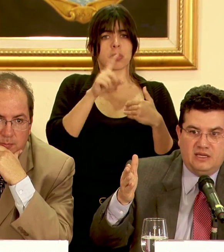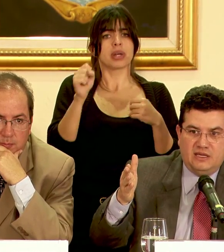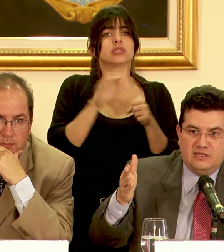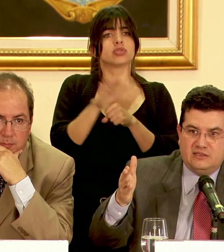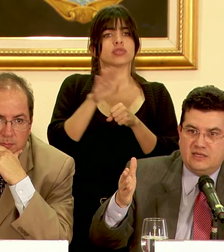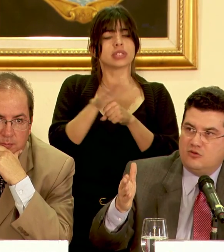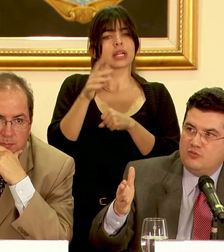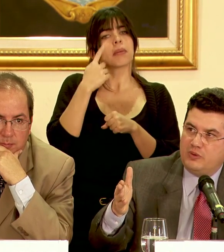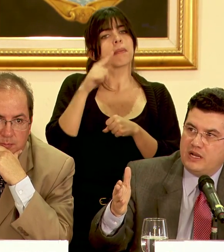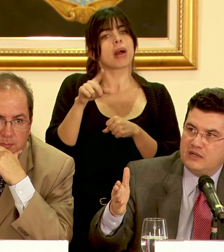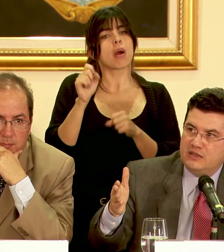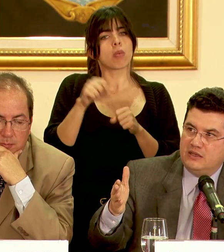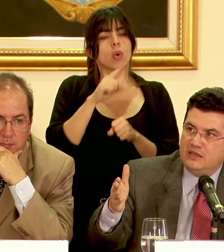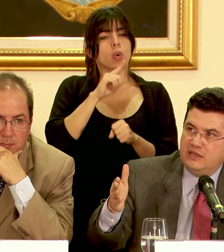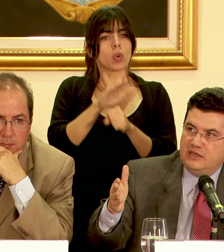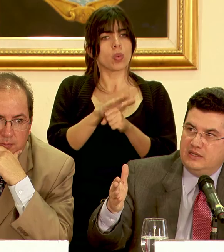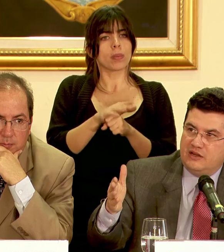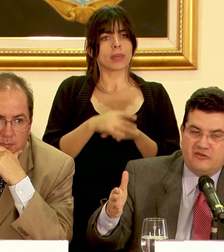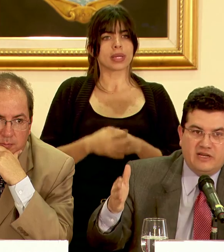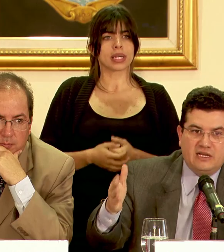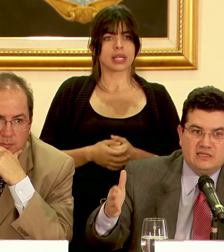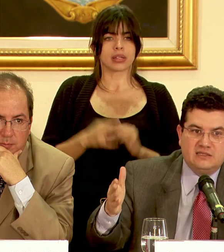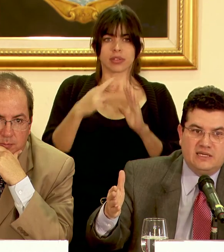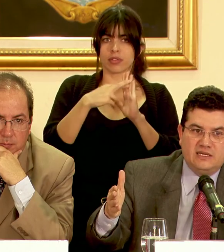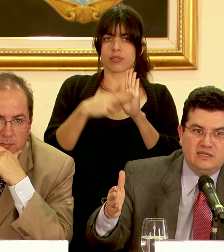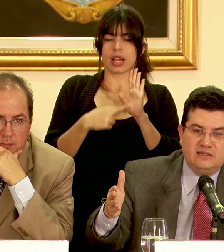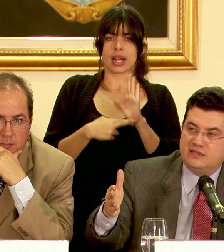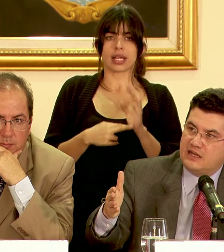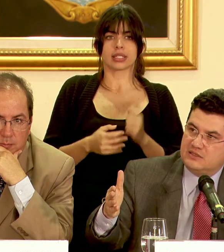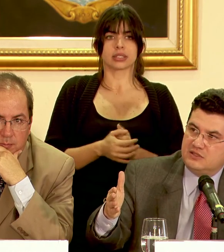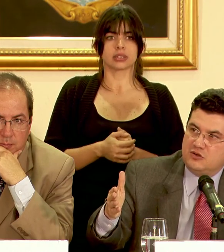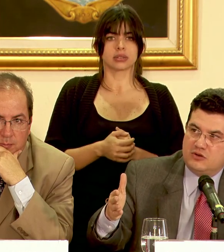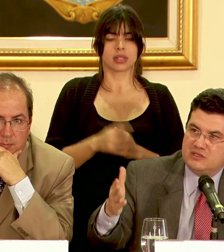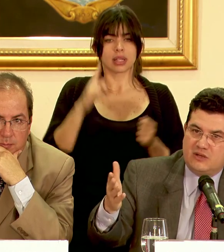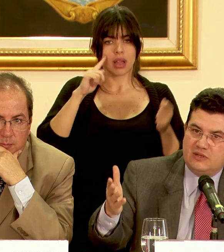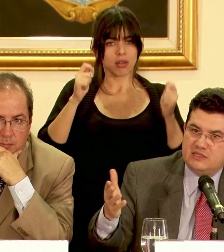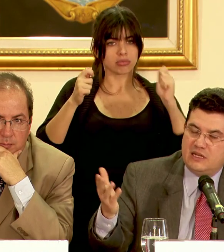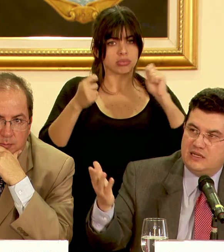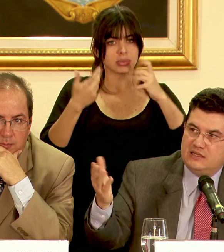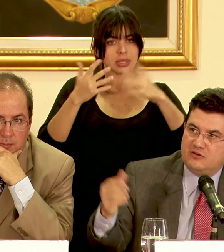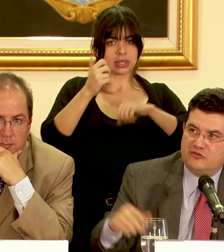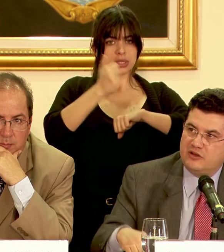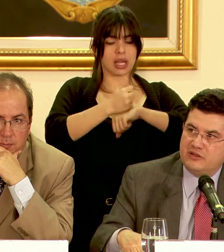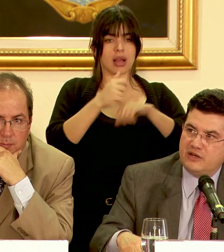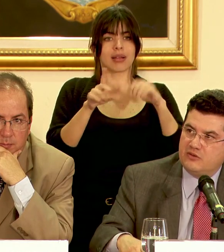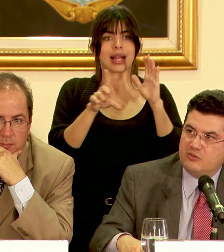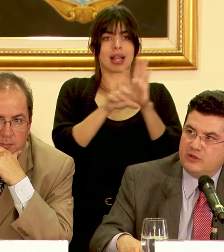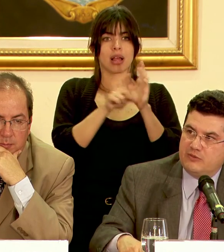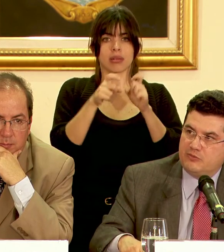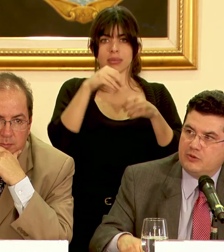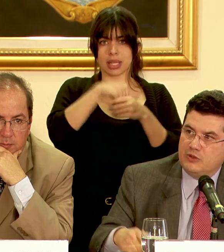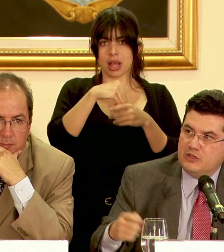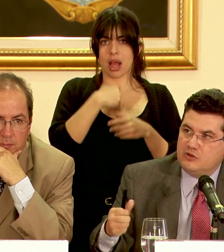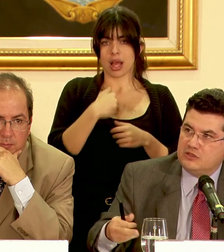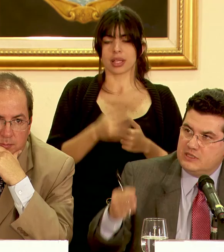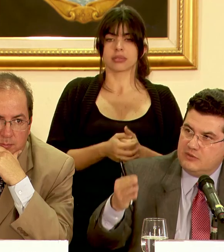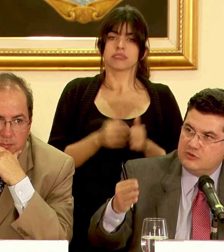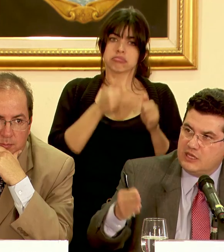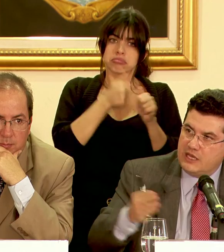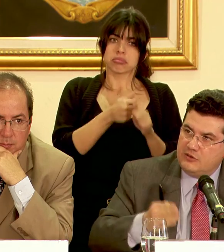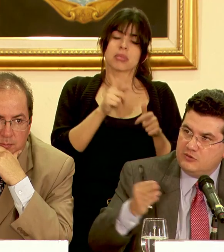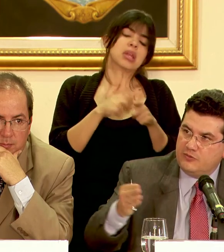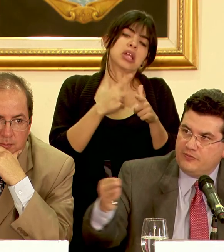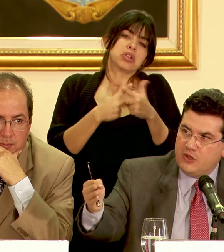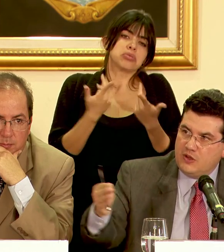se cumplan las reglas de transición que establece la ley de control interno por ejemplo entonces